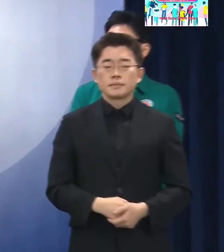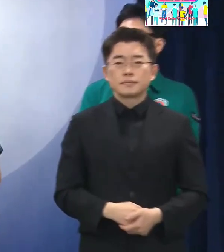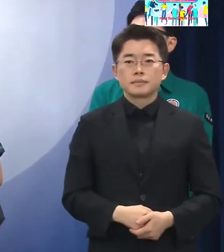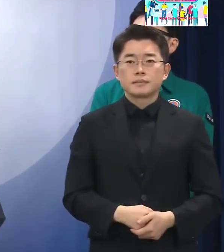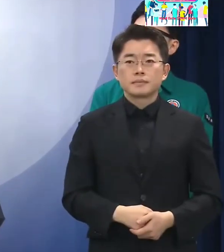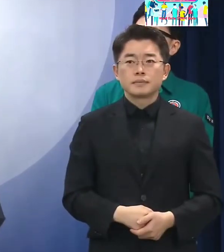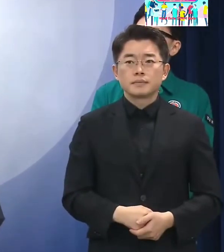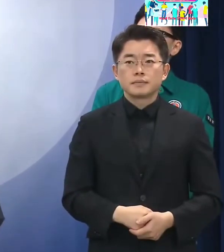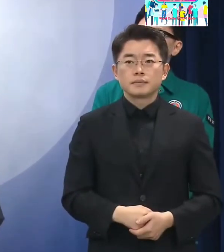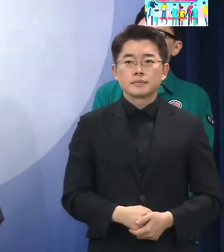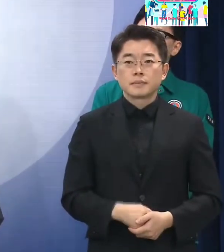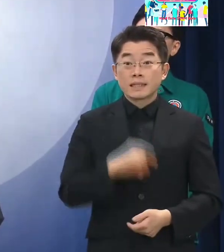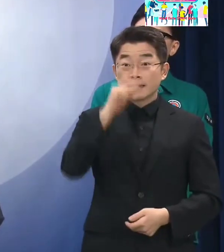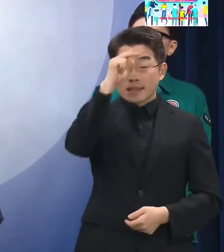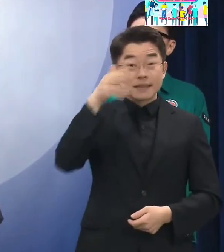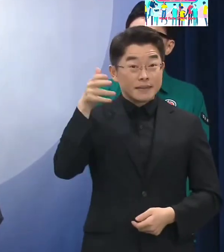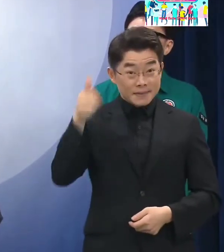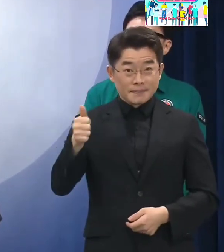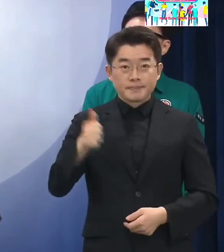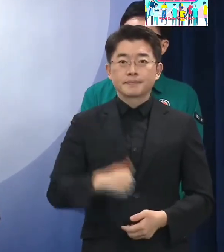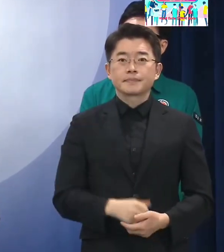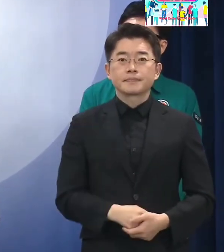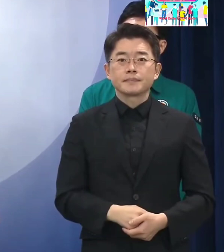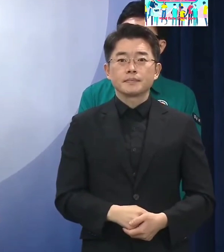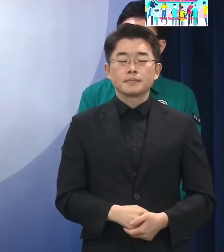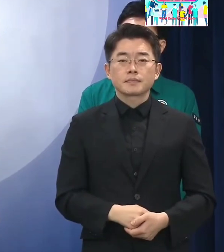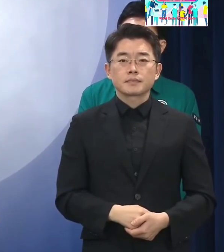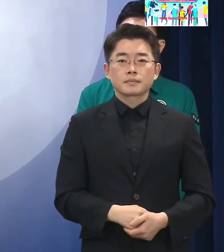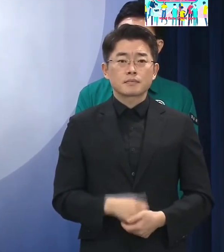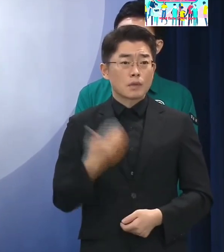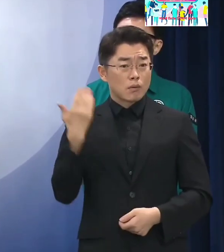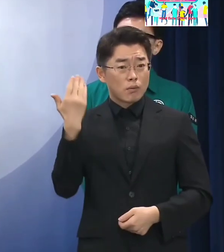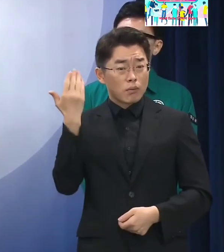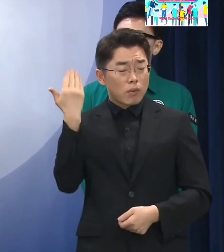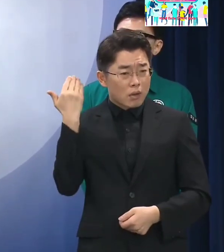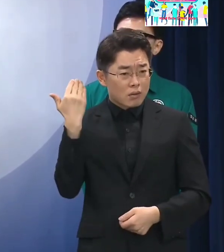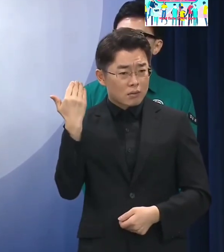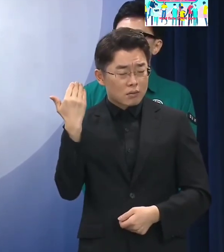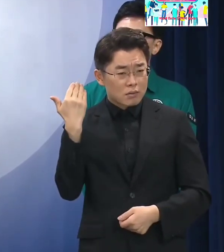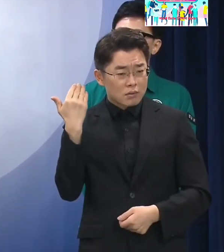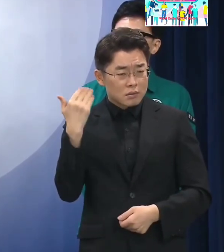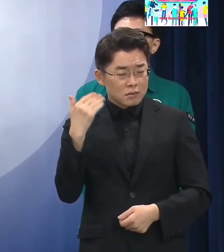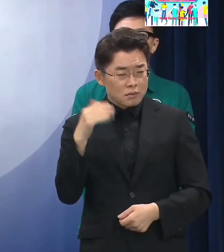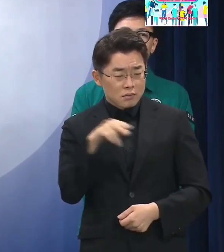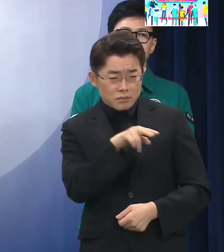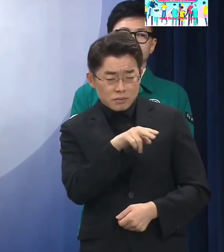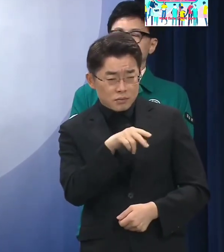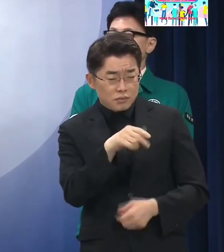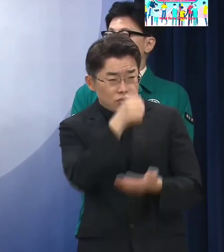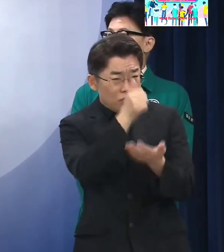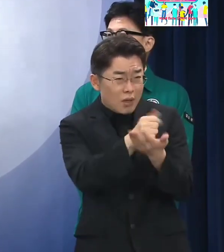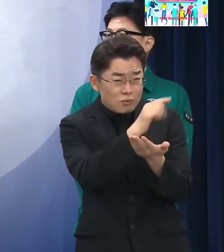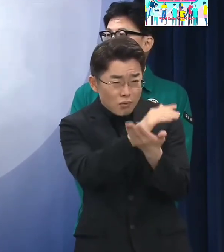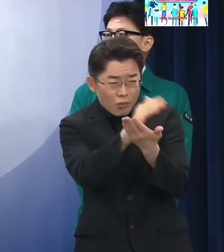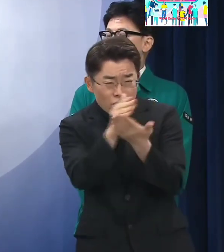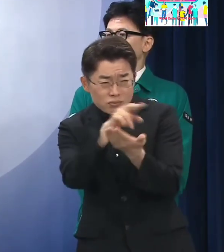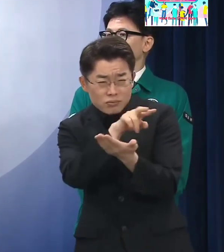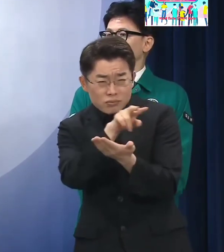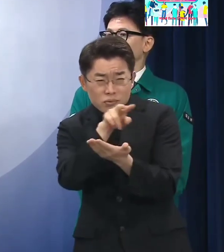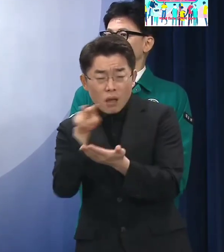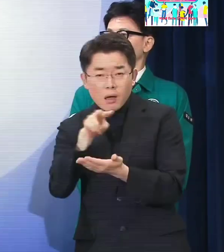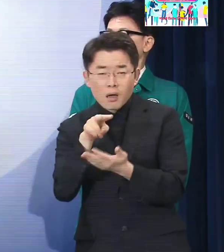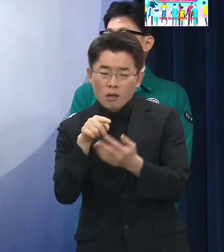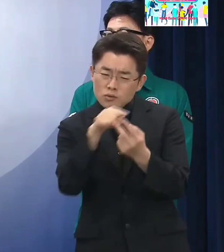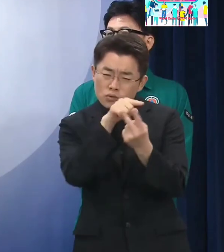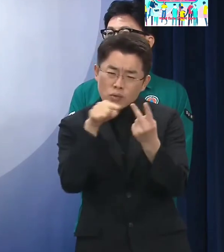네 경찰청장입니다 최근에 일련의 범죄가 사실은 크게 보면 한 두세 가지로 이렇게